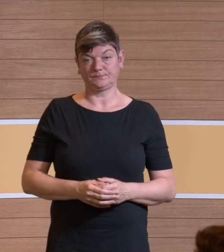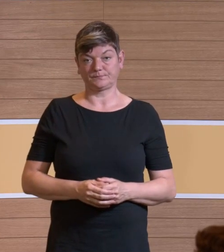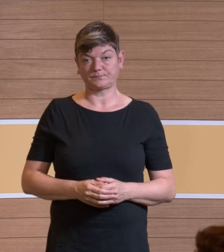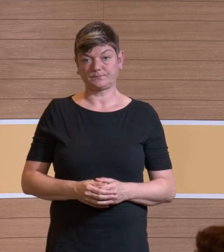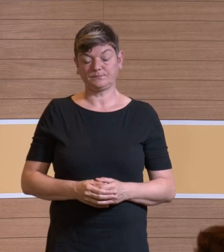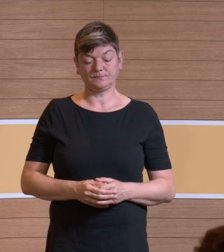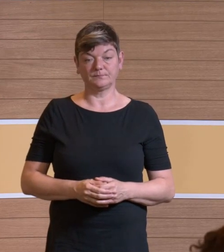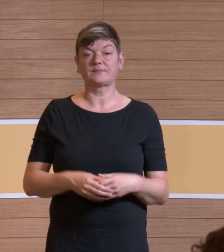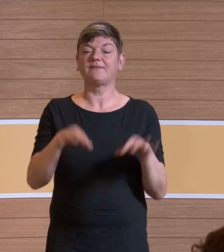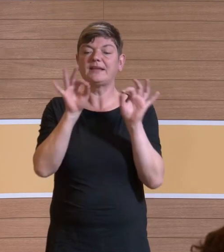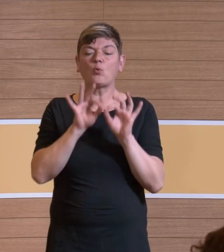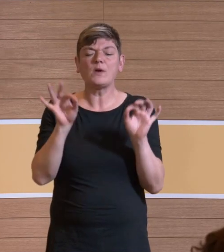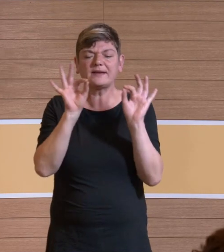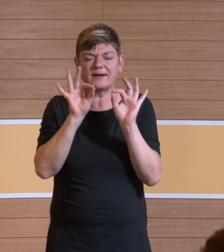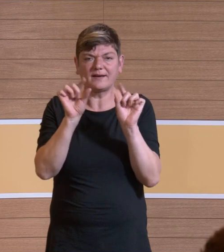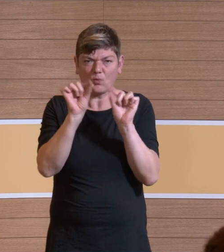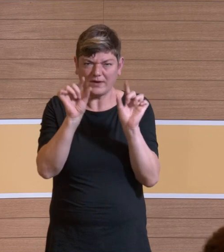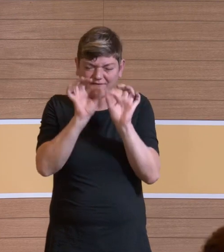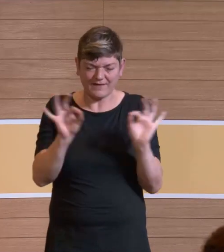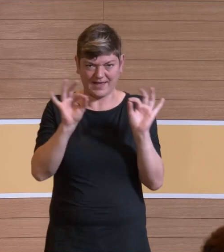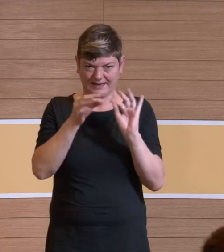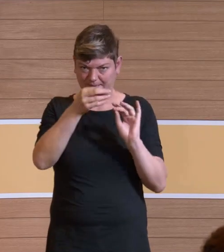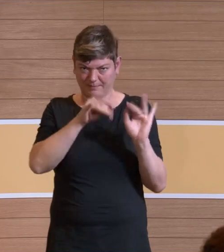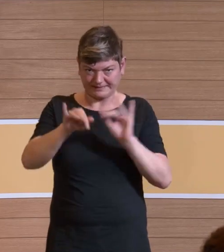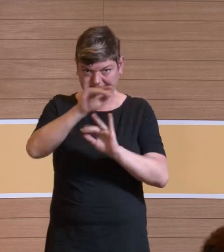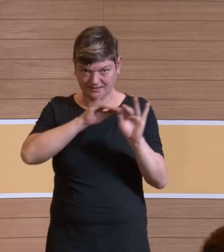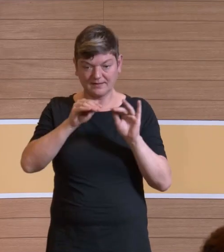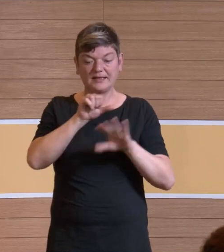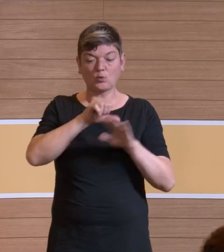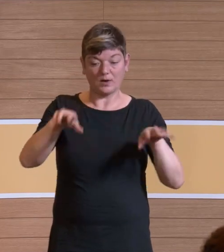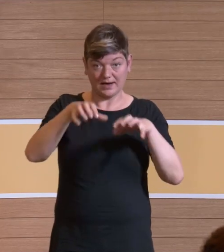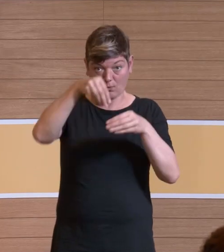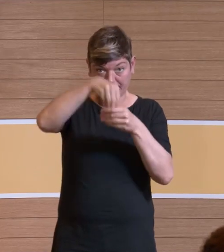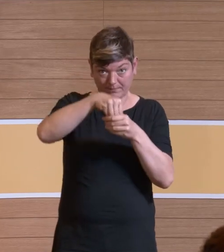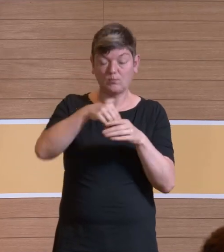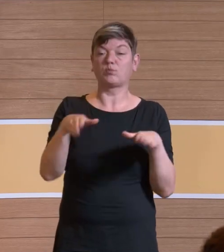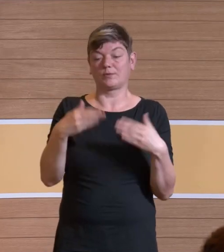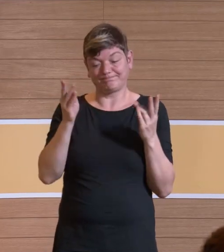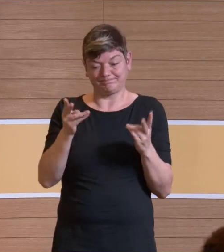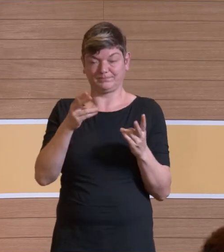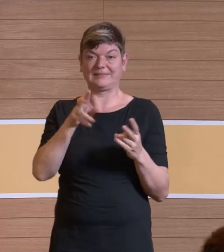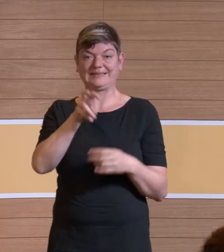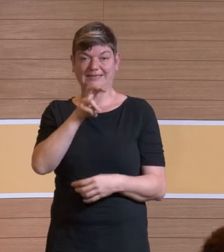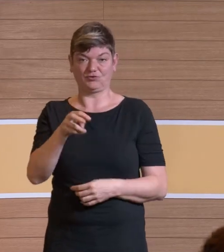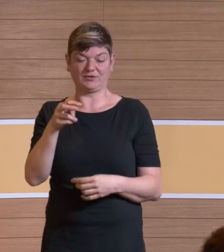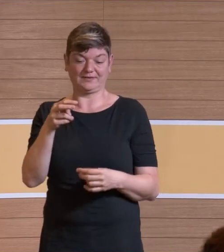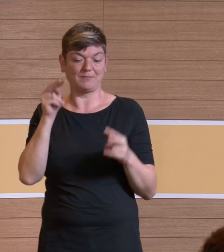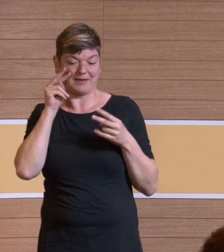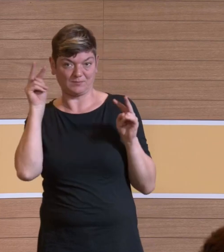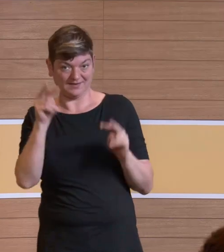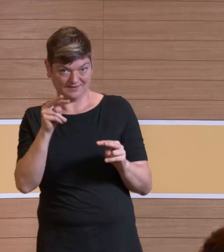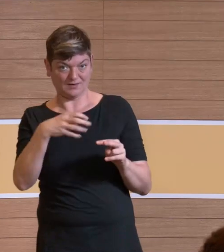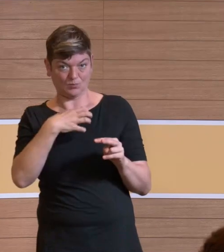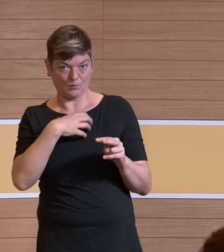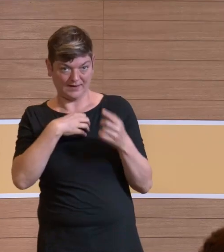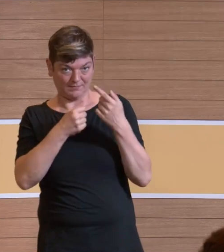Mit diesen ultrafeinen Partikeln, die also im chirurgischen Rauch enthalten sind, haben wir also folgende klinische Probleme. Wissen Sie, ich spreche aus einer klinischen Perspektive.